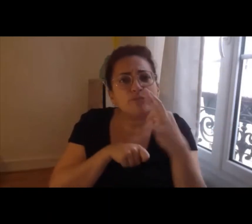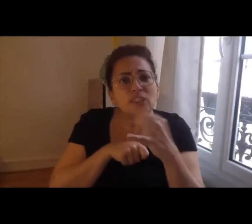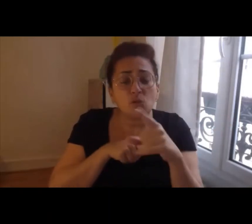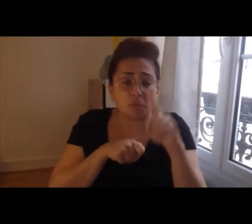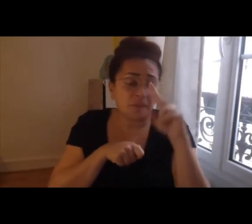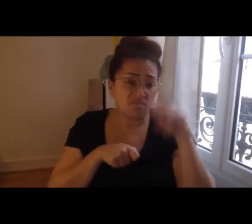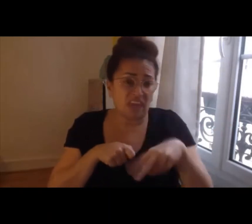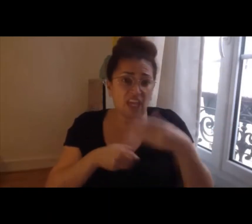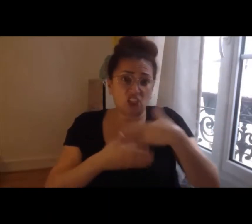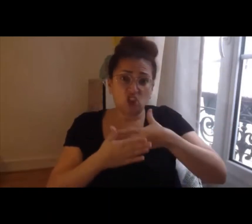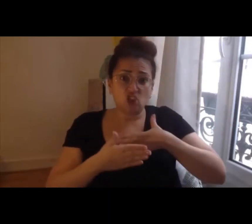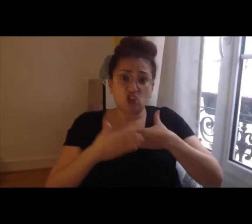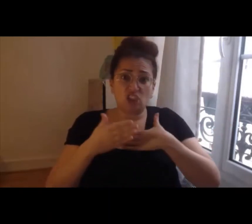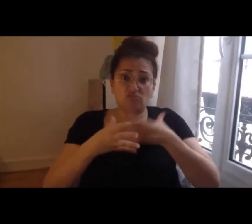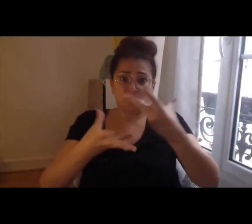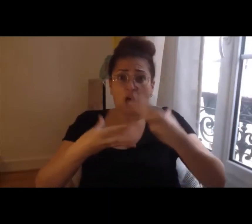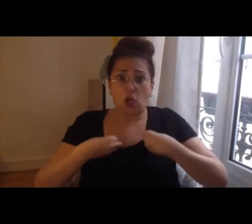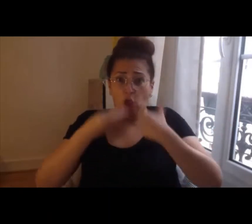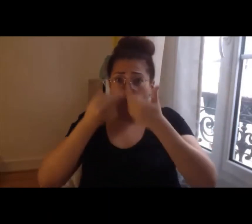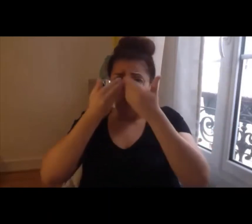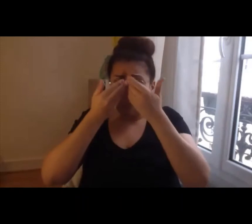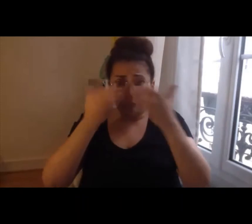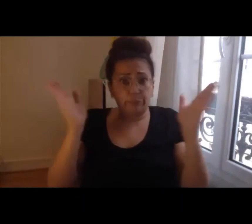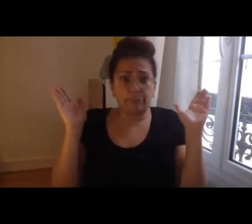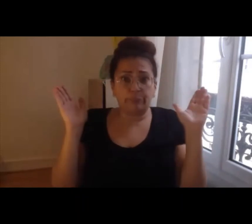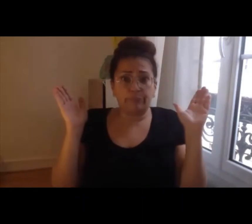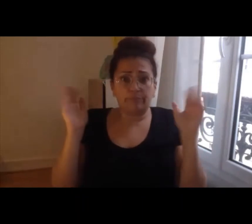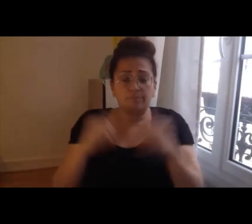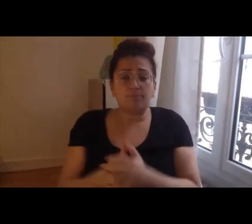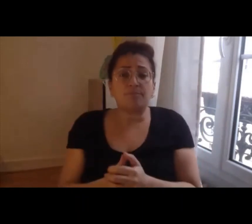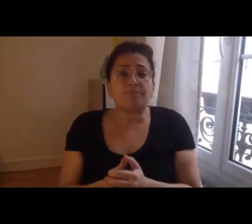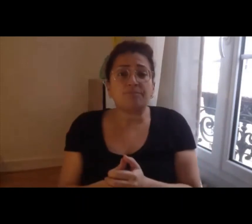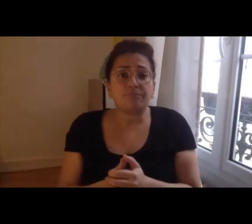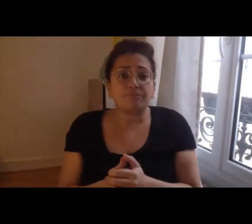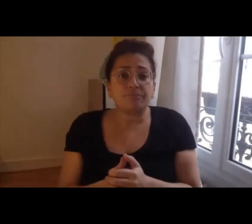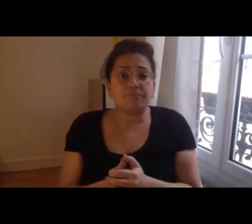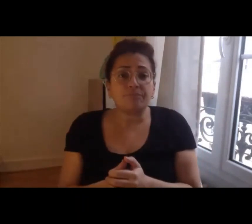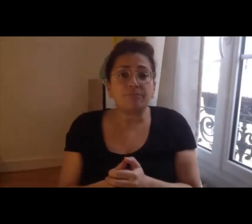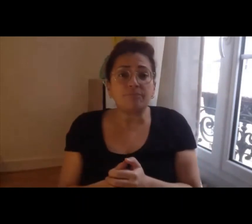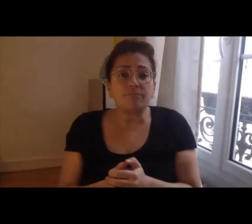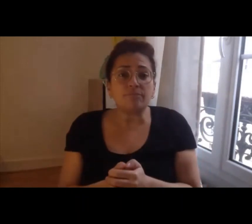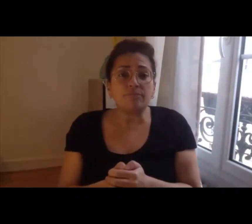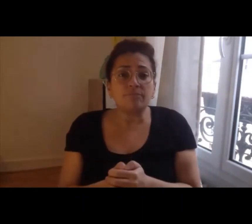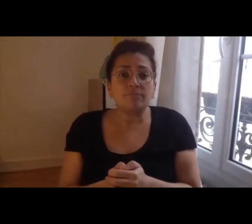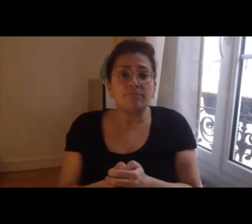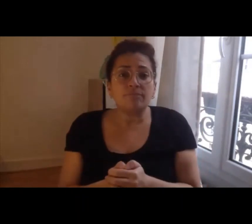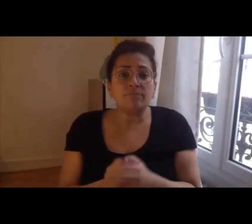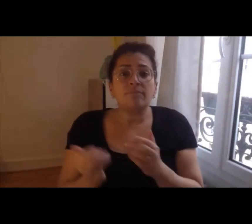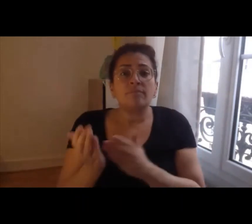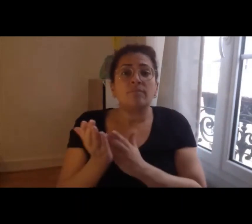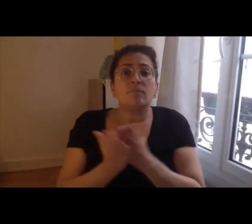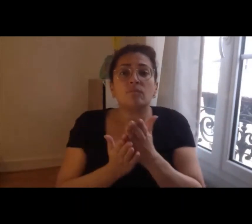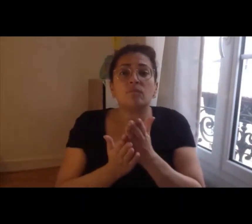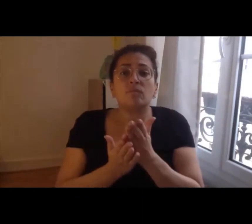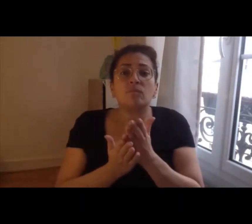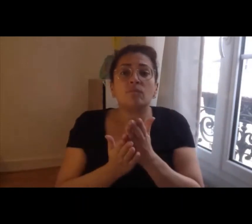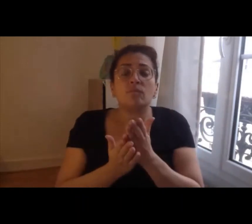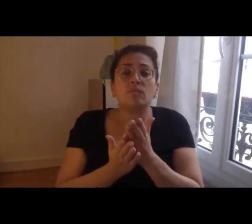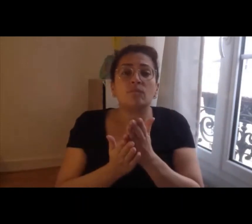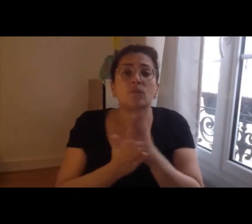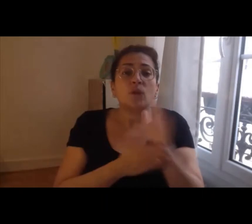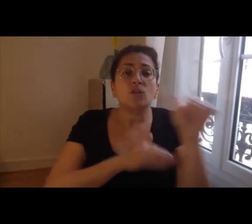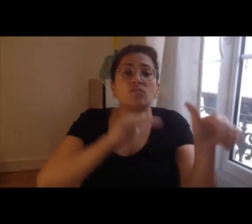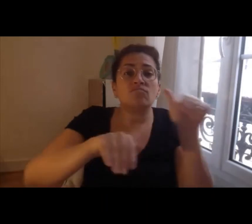mais la spécificité de l'appel à projet FIRA c'est aussi